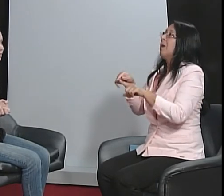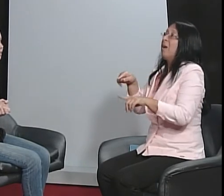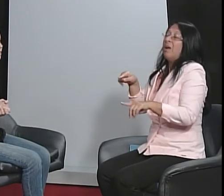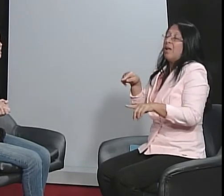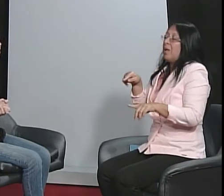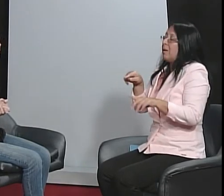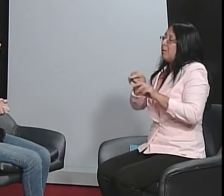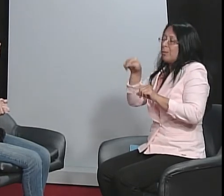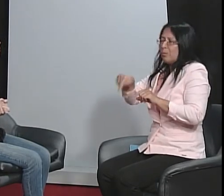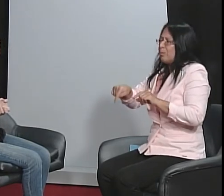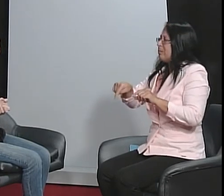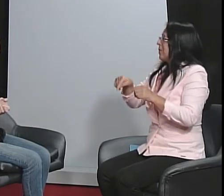né? Santa Maria.